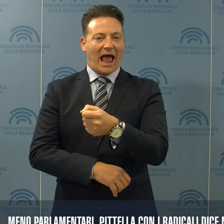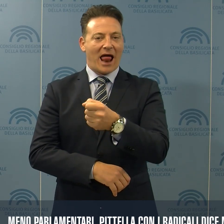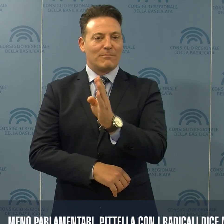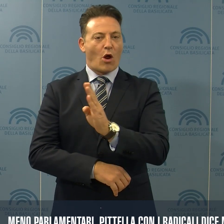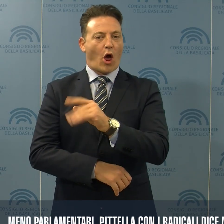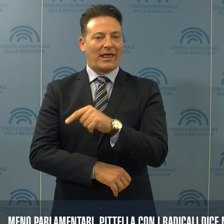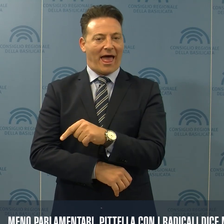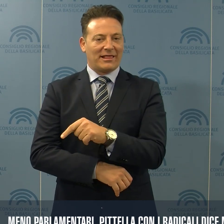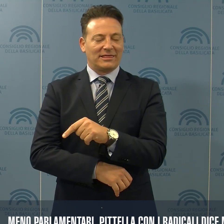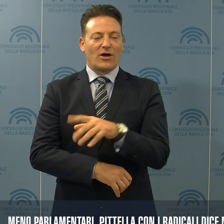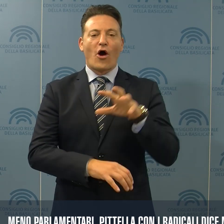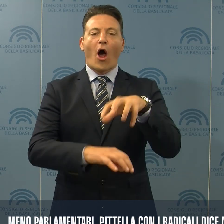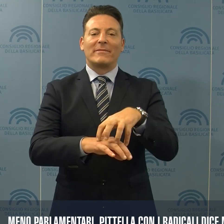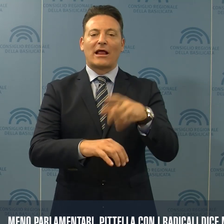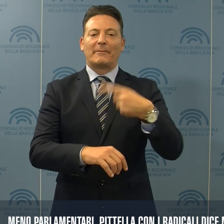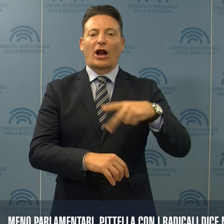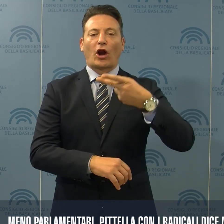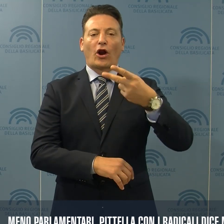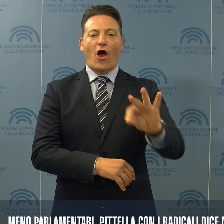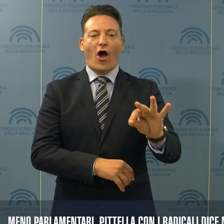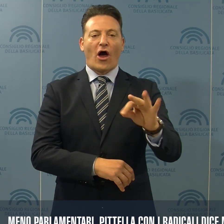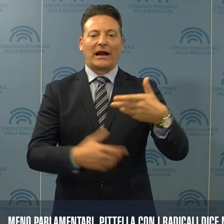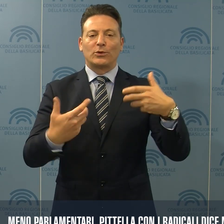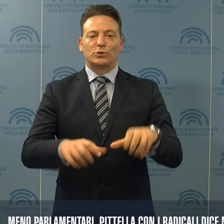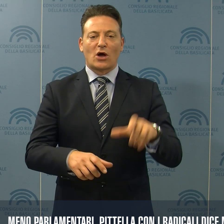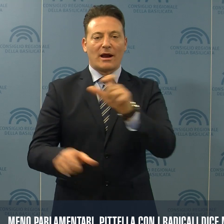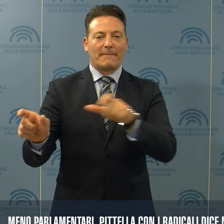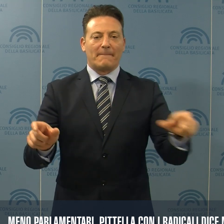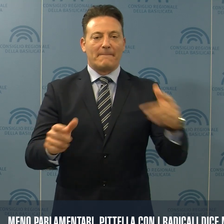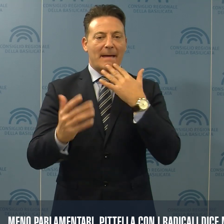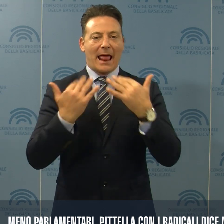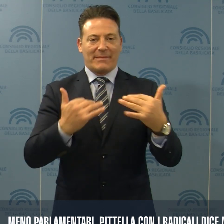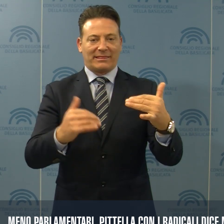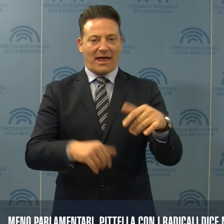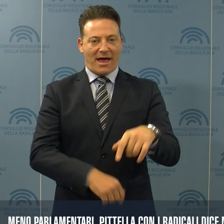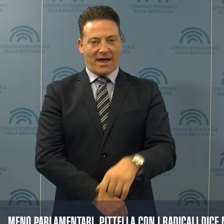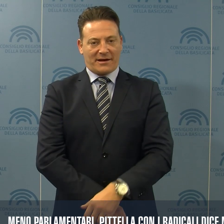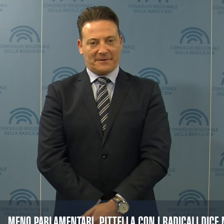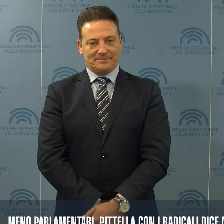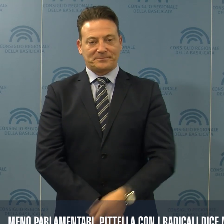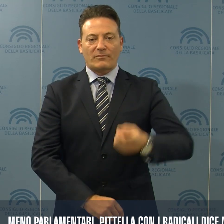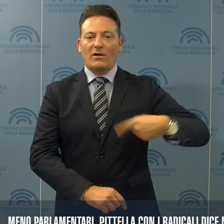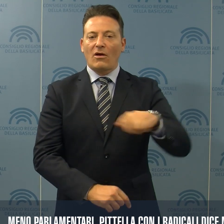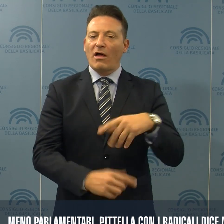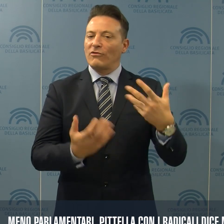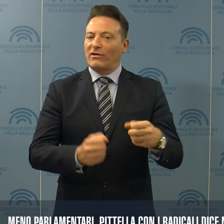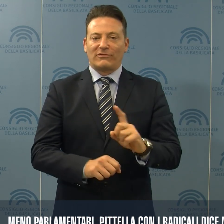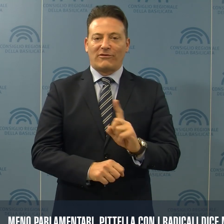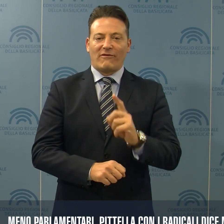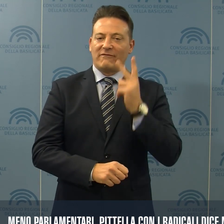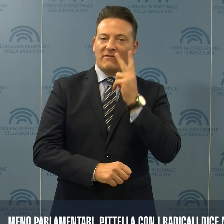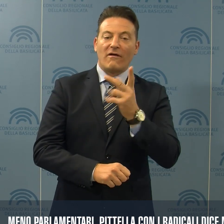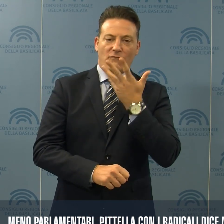Bolognetti, al Comitato per il No alla riduzione dei parlamentari. Non vogliamo assistere,